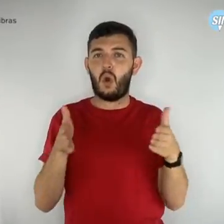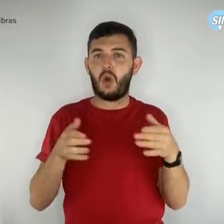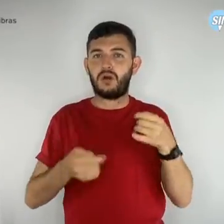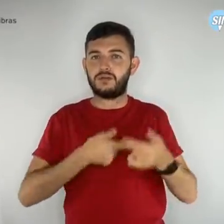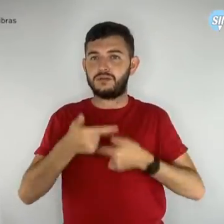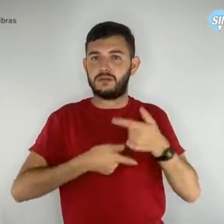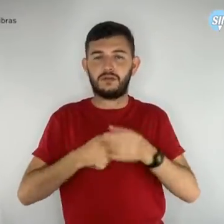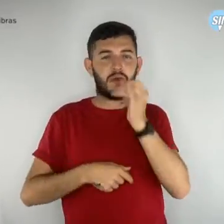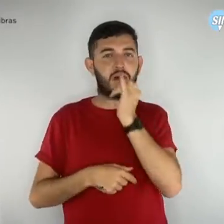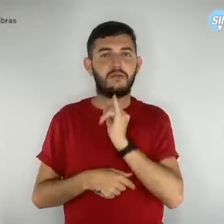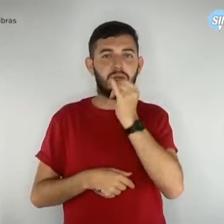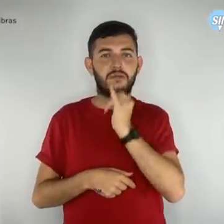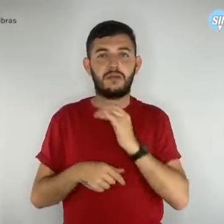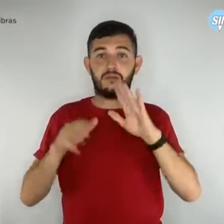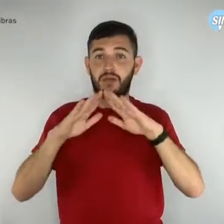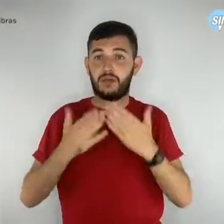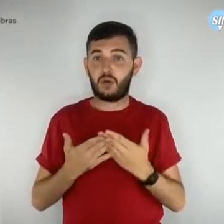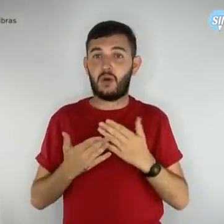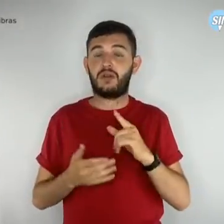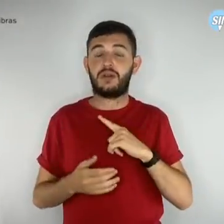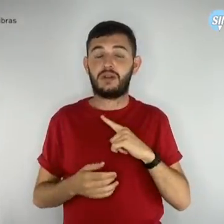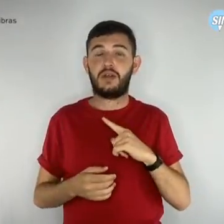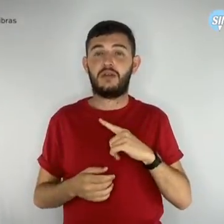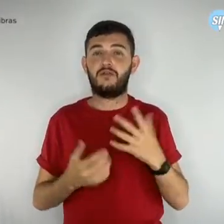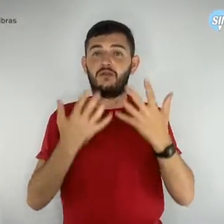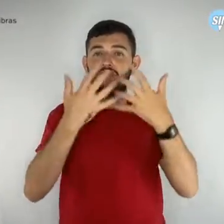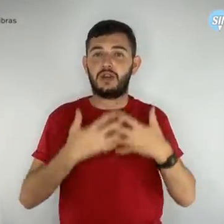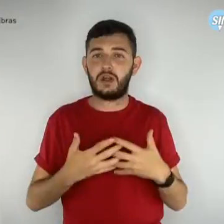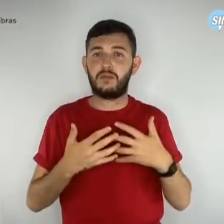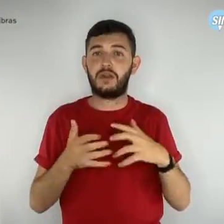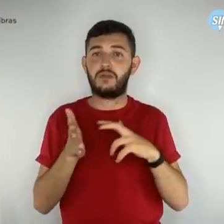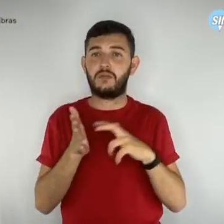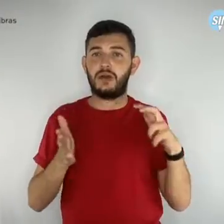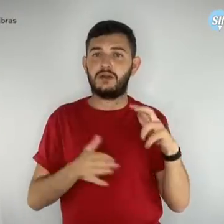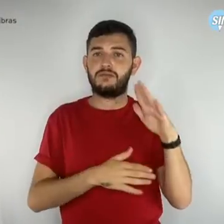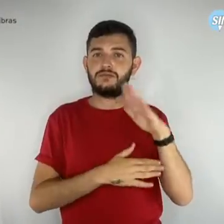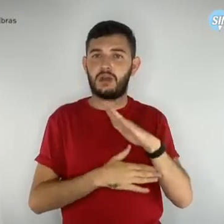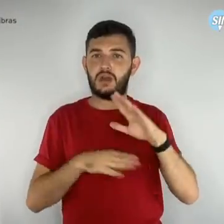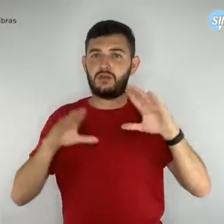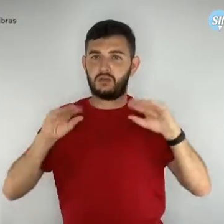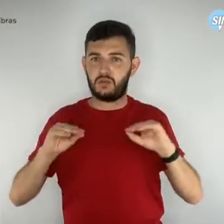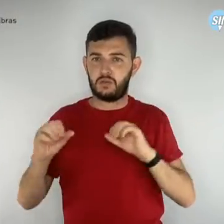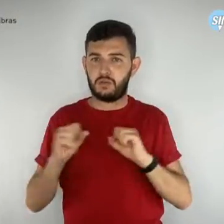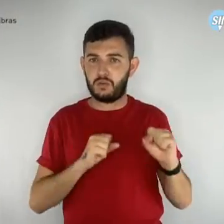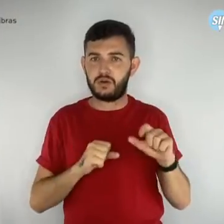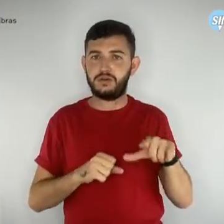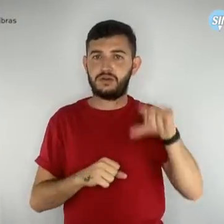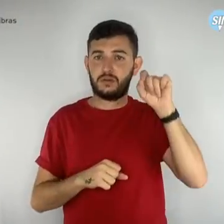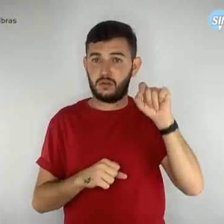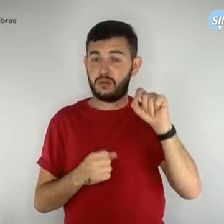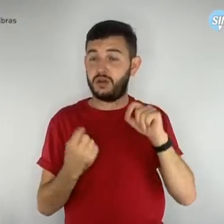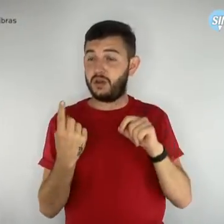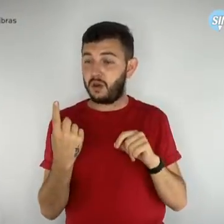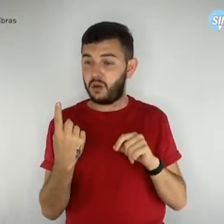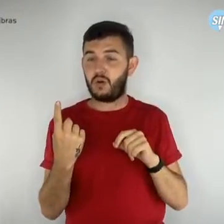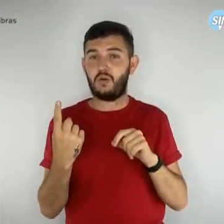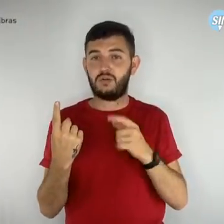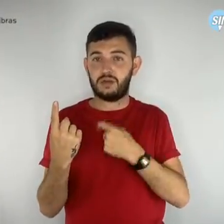funcione nos três turnos pode eleger um delegado sindical e um representante por